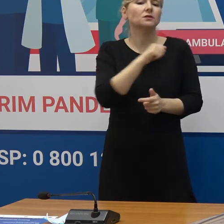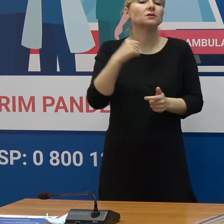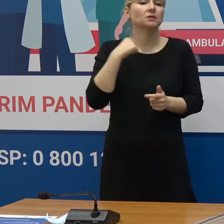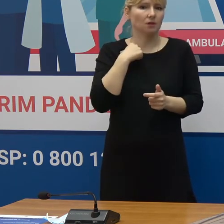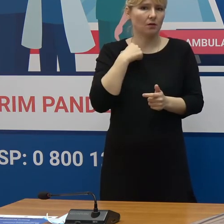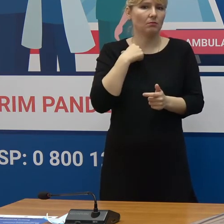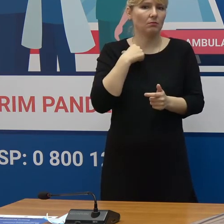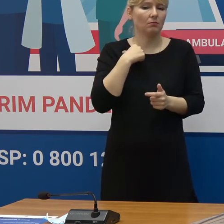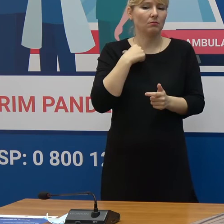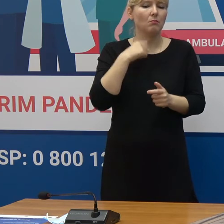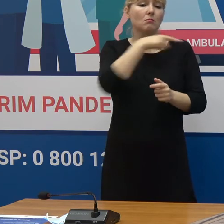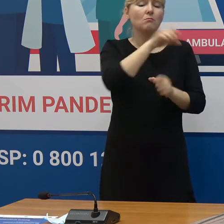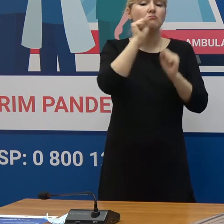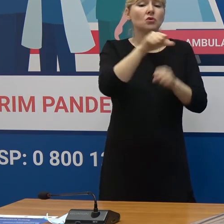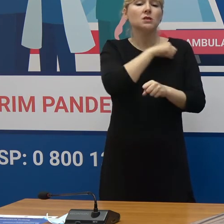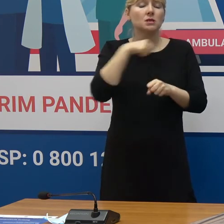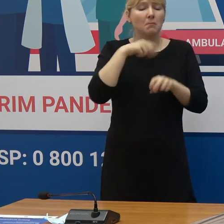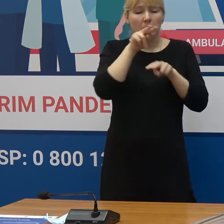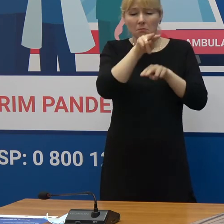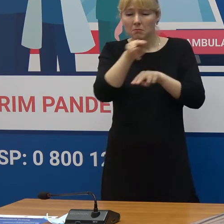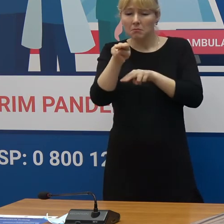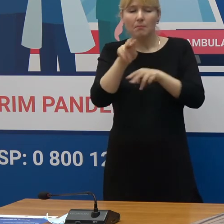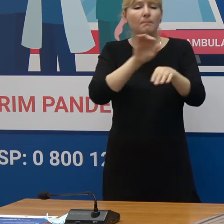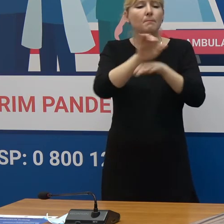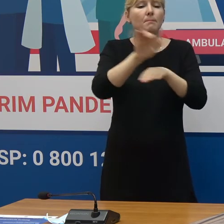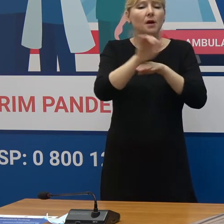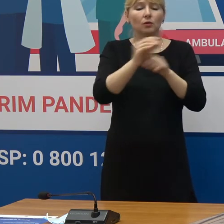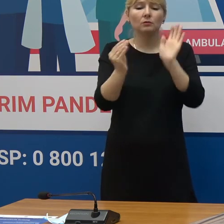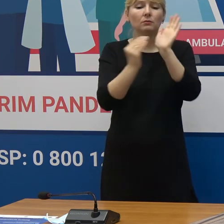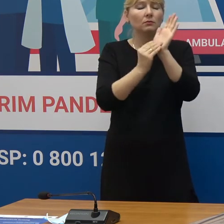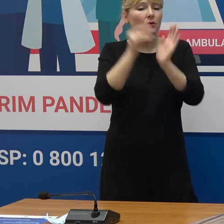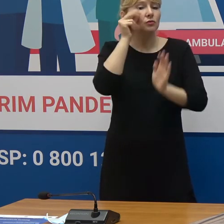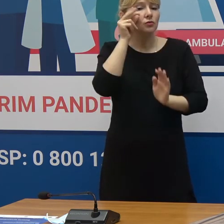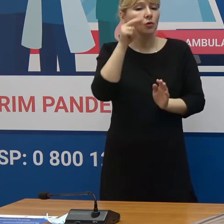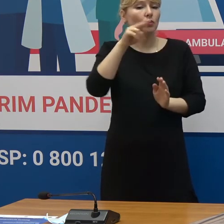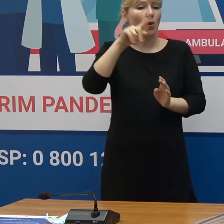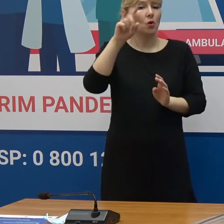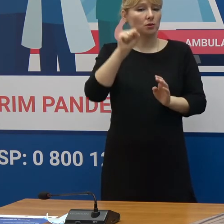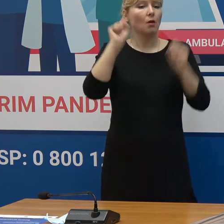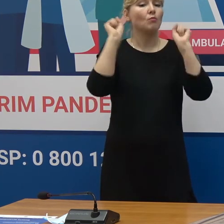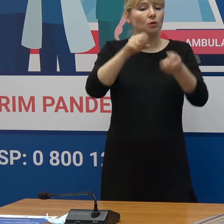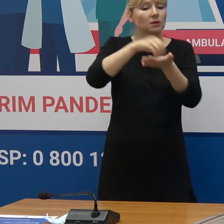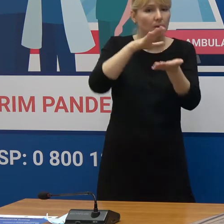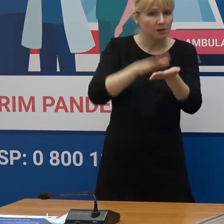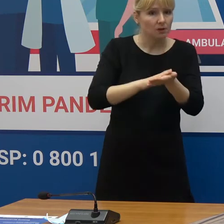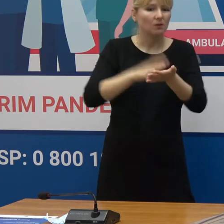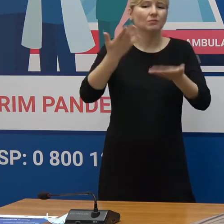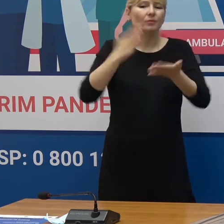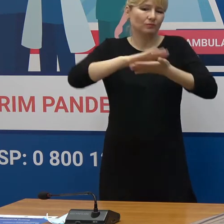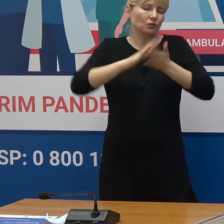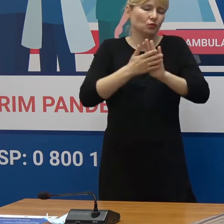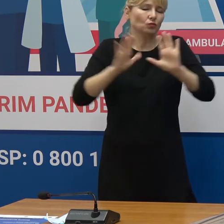să urmărim aceste indicații a producătorului, unde este scris că a doua doză poate fi indicată în situații